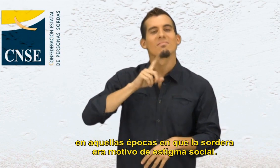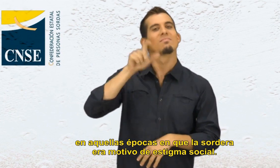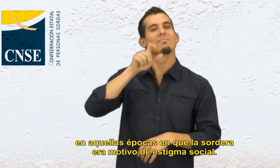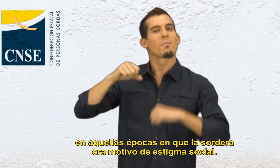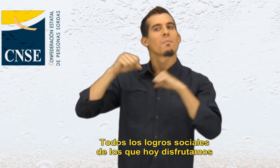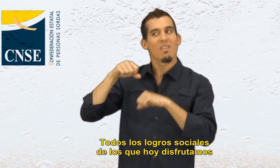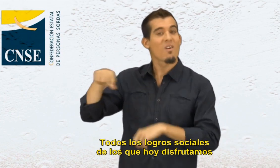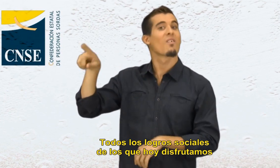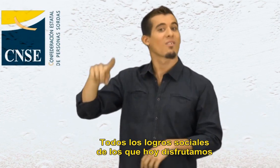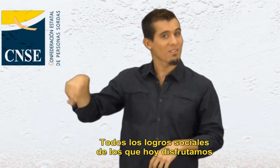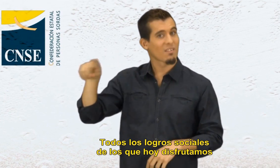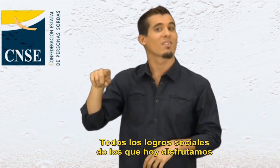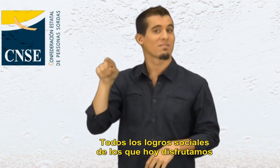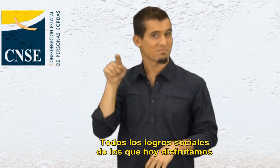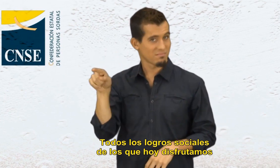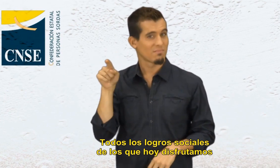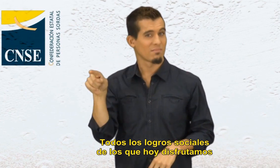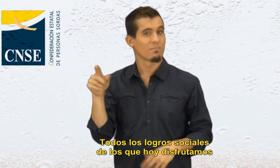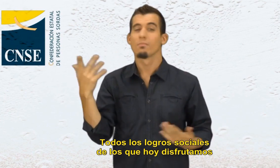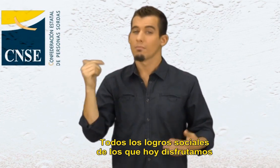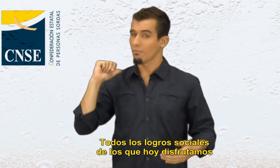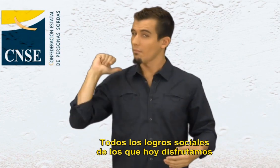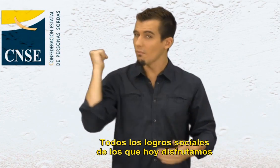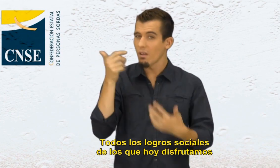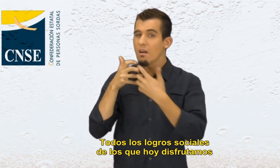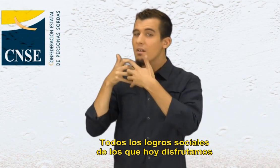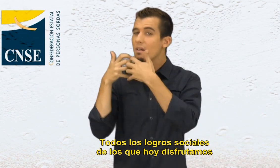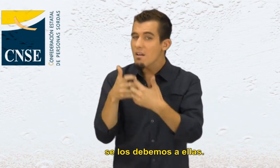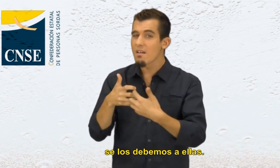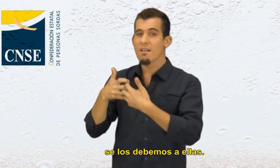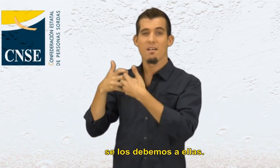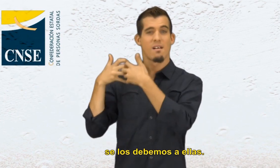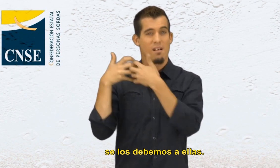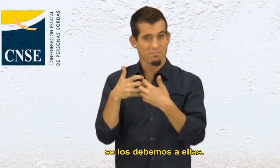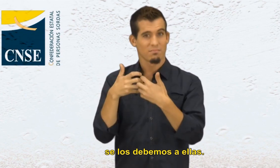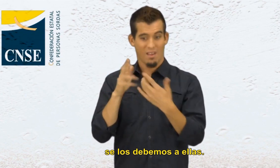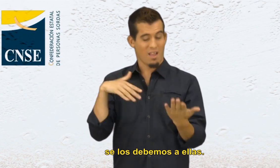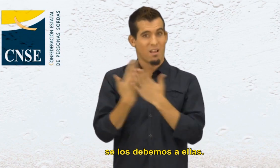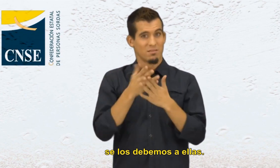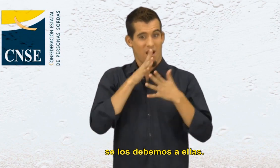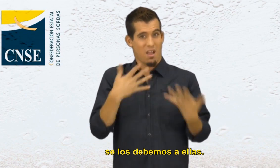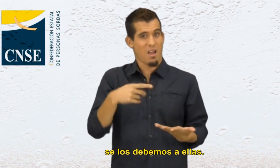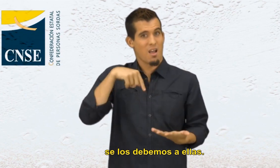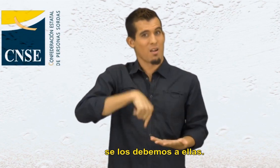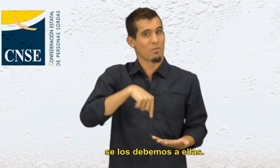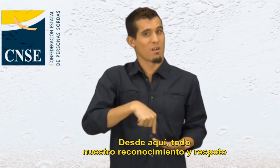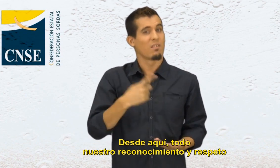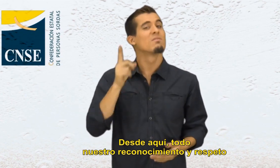Todos los logros sociales de los que hoy disfrutamos se los debemos a ellas. Desde aquí, todo nuestro reconocimiento y